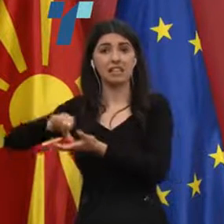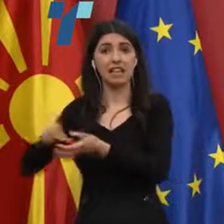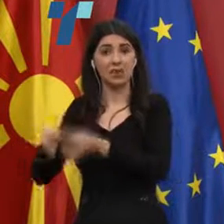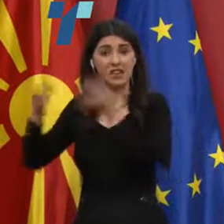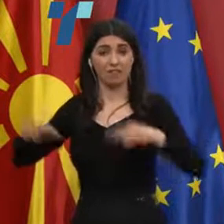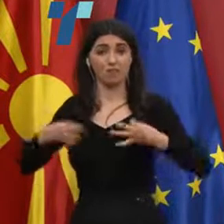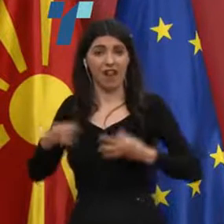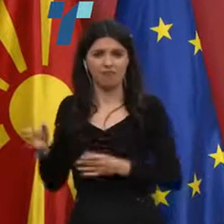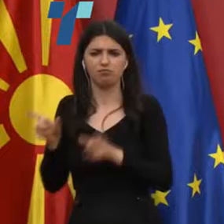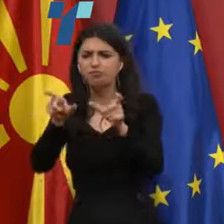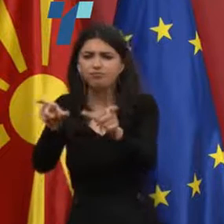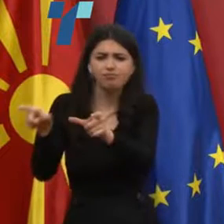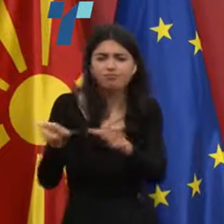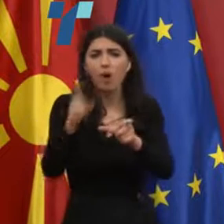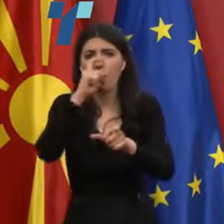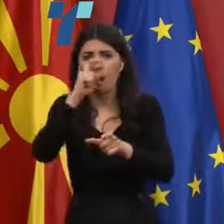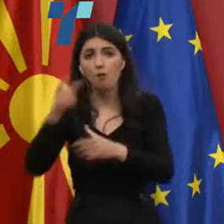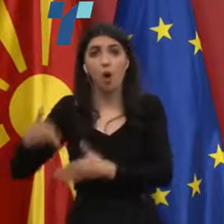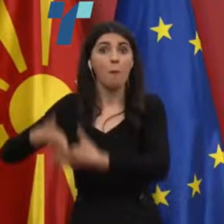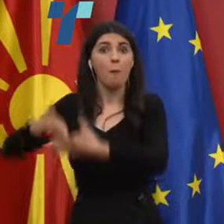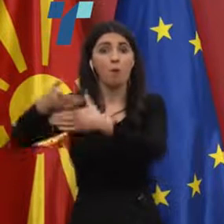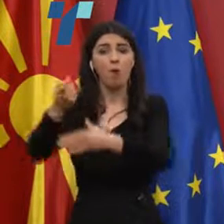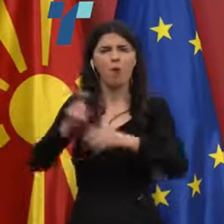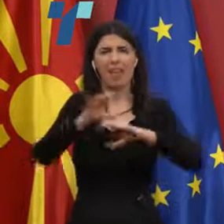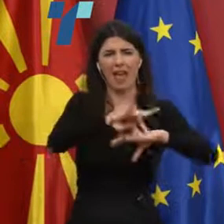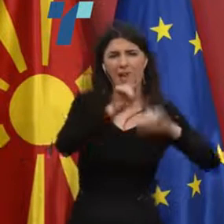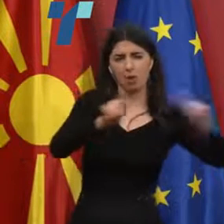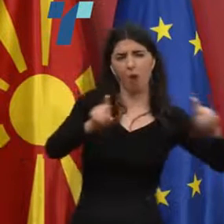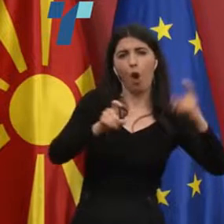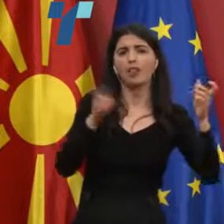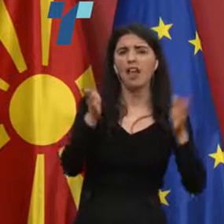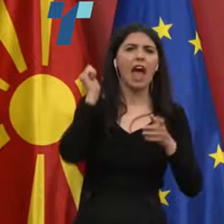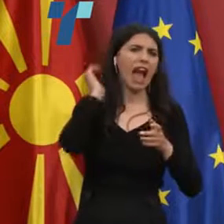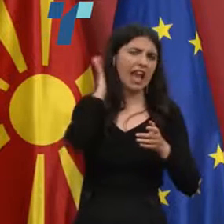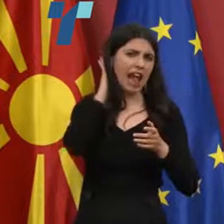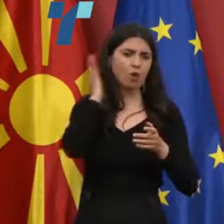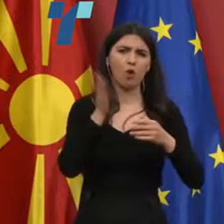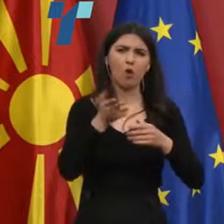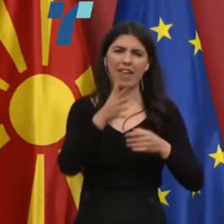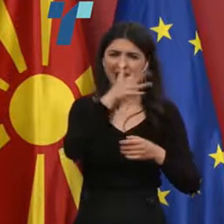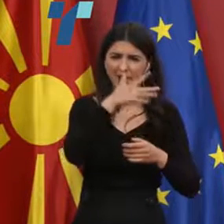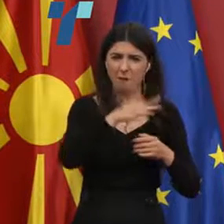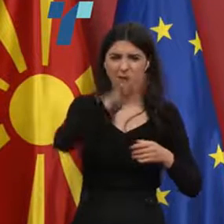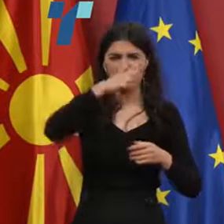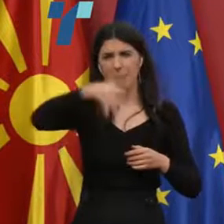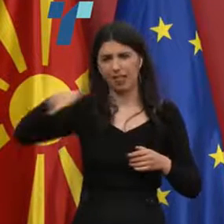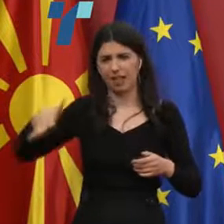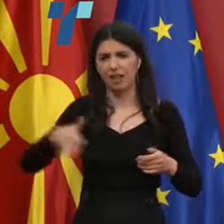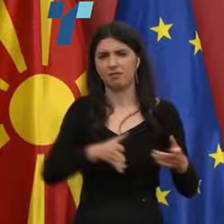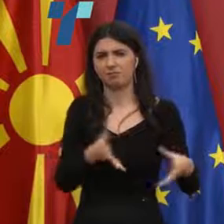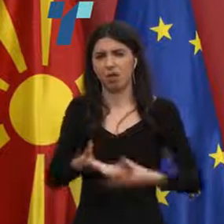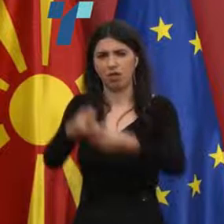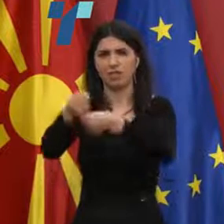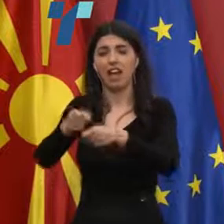за јавно здравие во Куманово, помогната од епидемиолозите од Кратово и Крива Паланка, и интензивна работа во